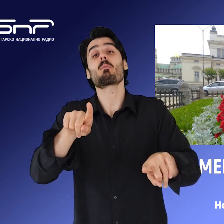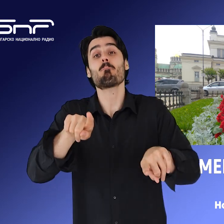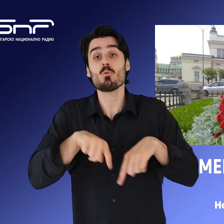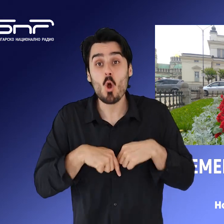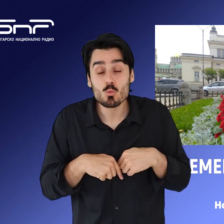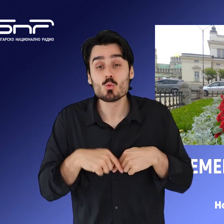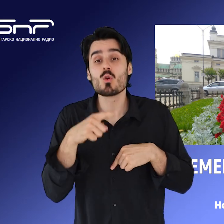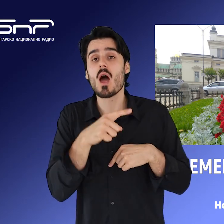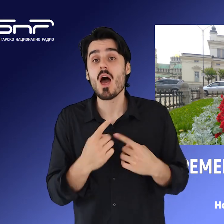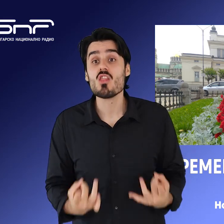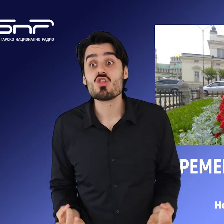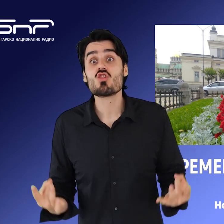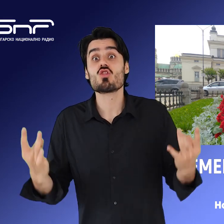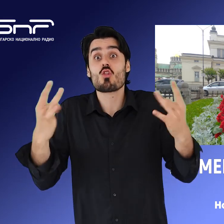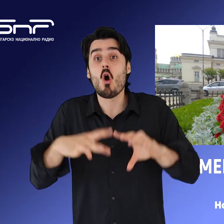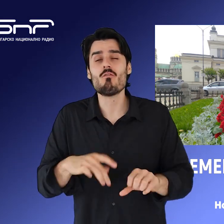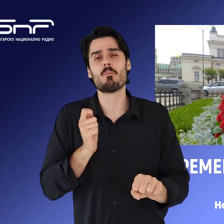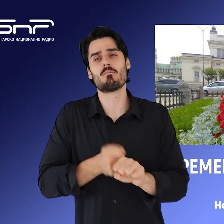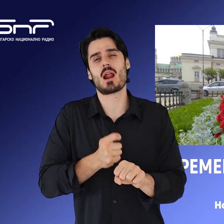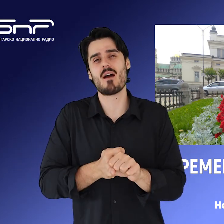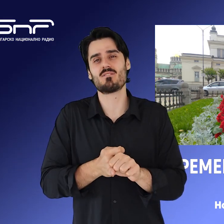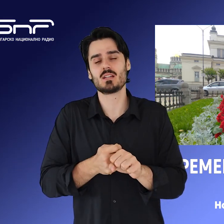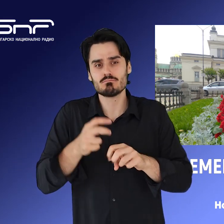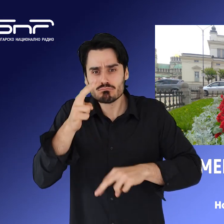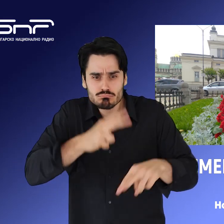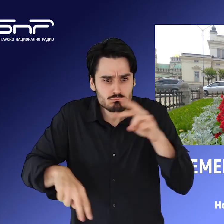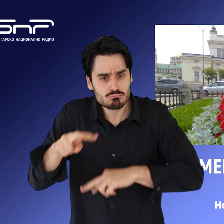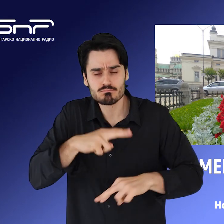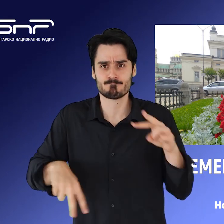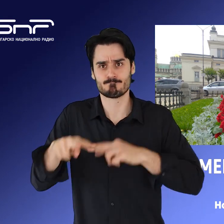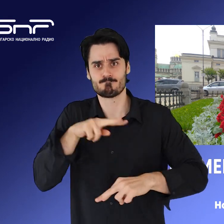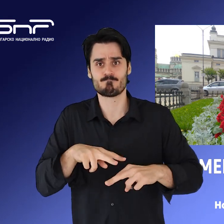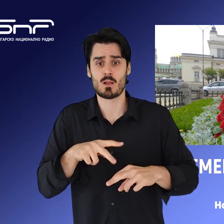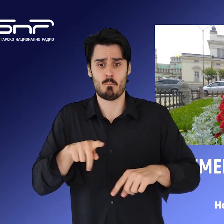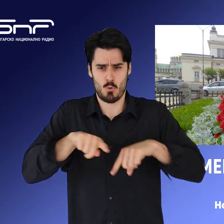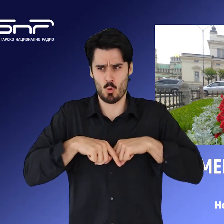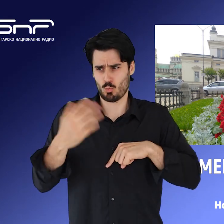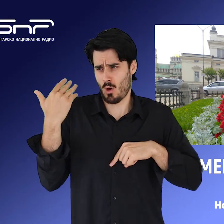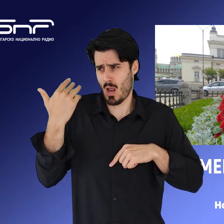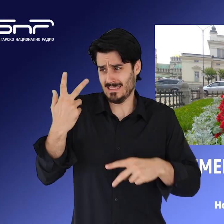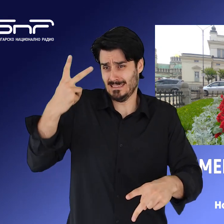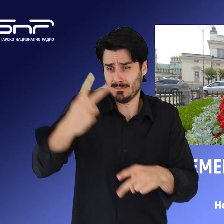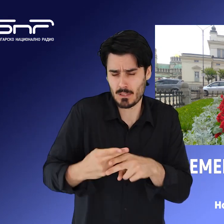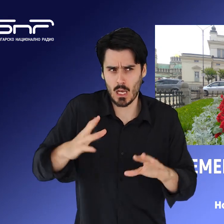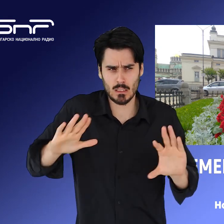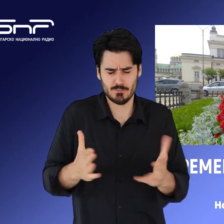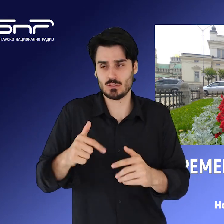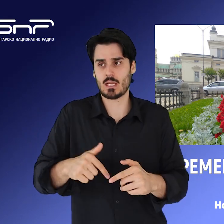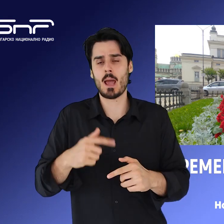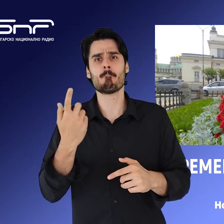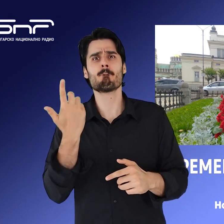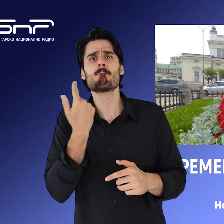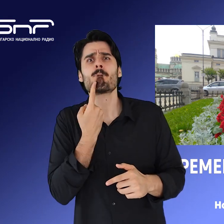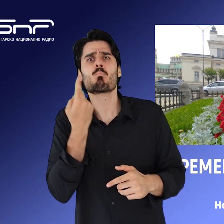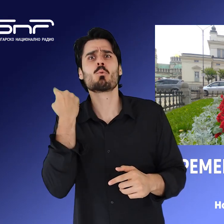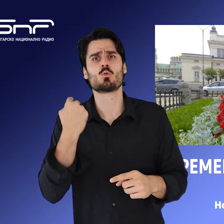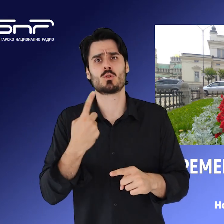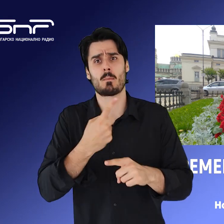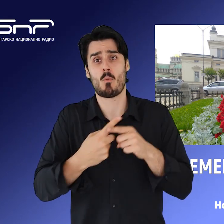е възобновила производство, което самата прокуратура спря преди година и половина. Какви нови факти